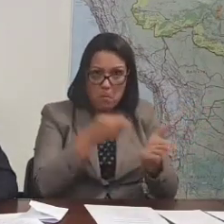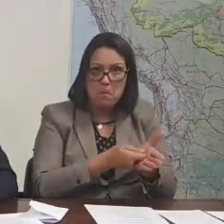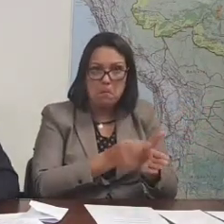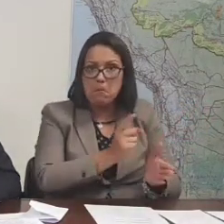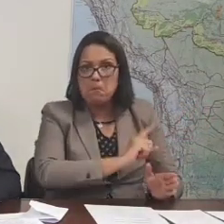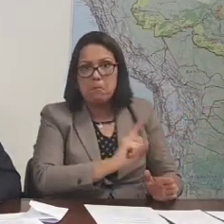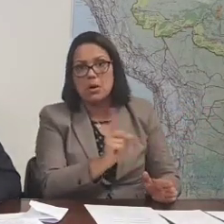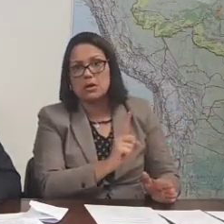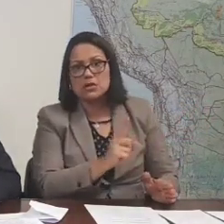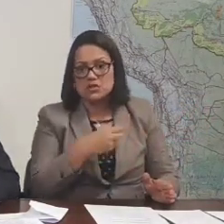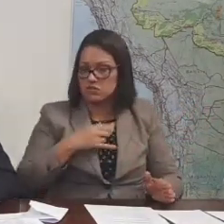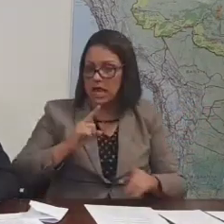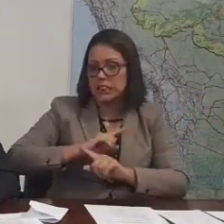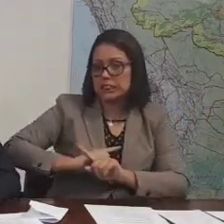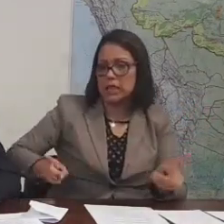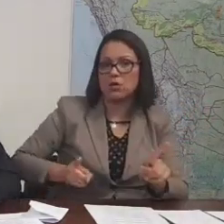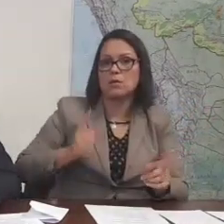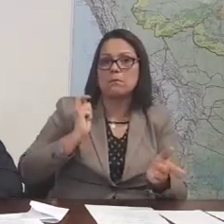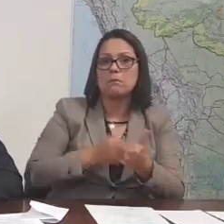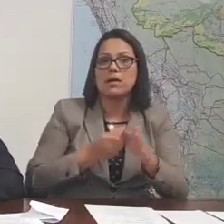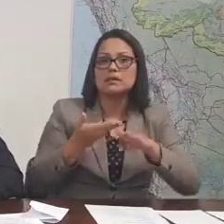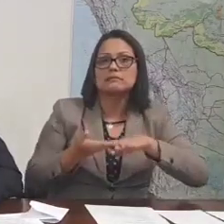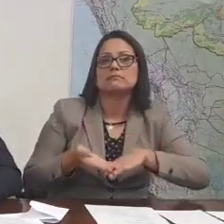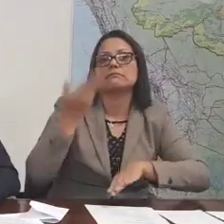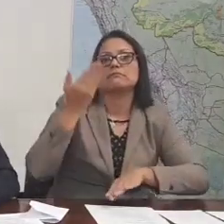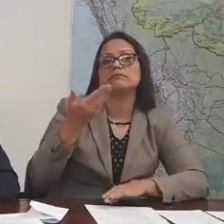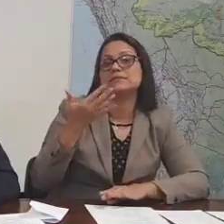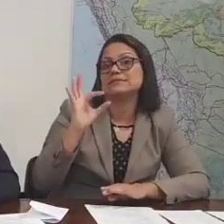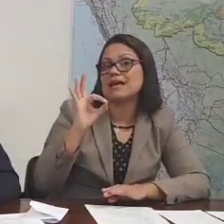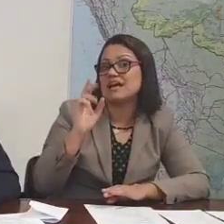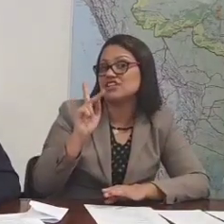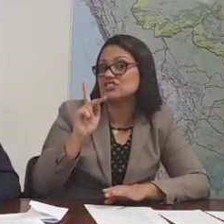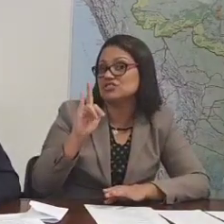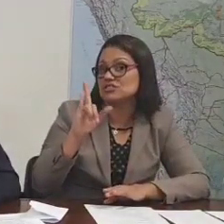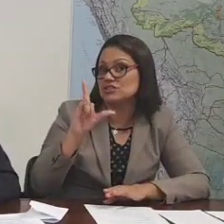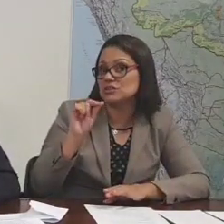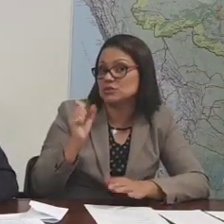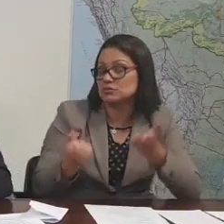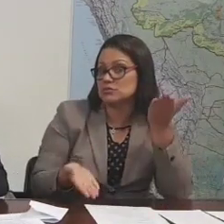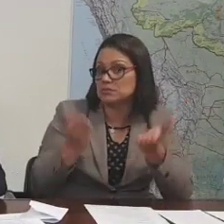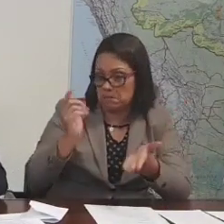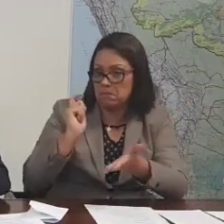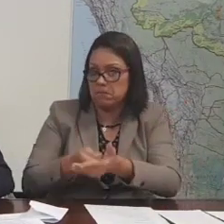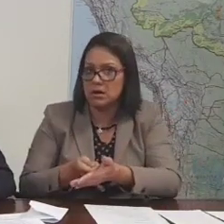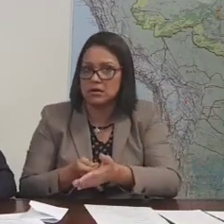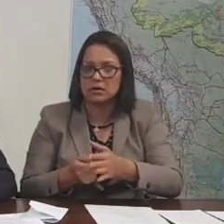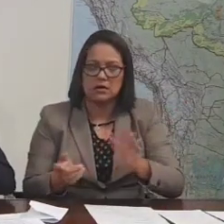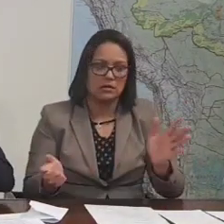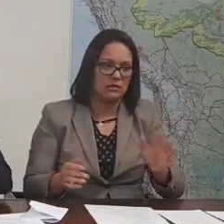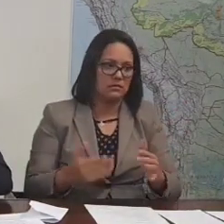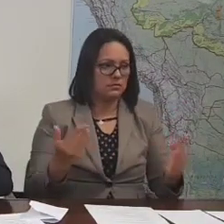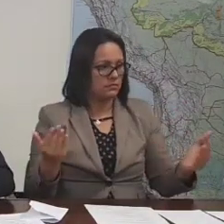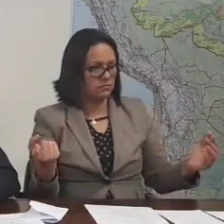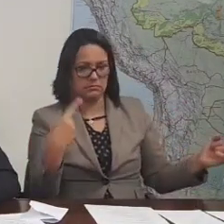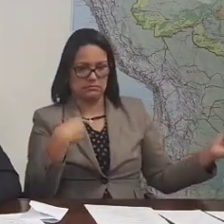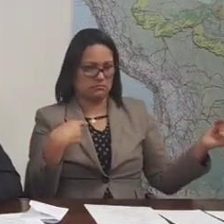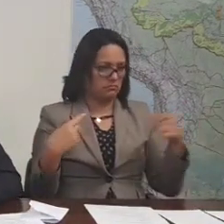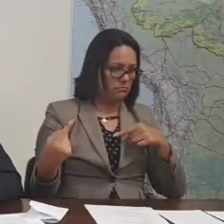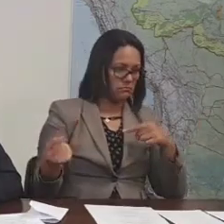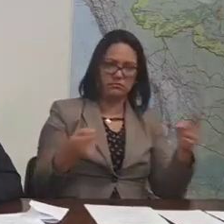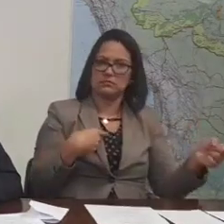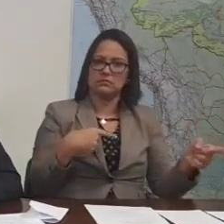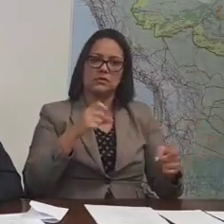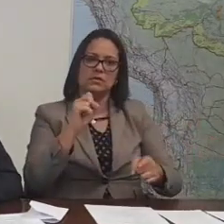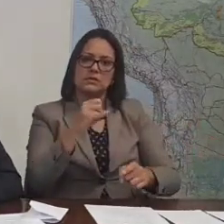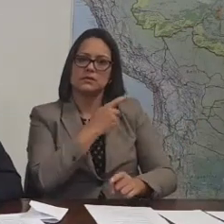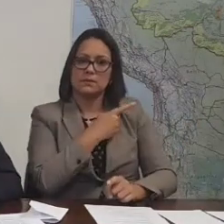Eu vetando vai ser cobrado acima de 10 quilos. Olha a situação. Daí já começa. Se o presidente